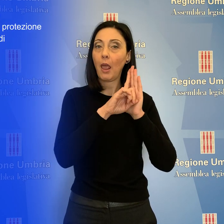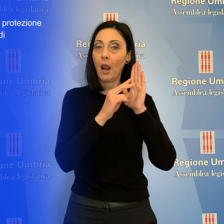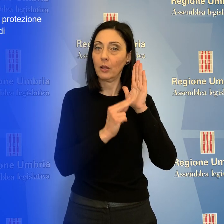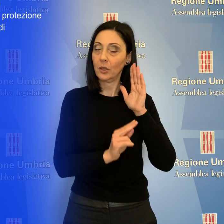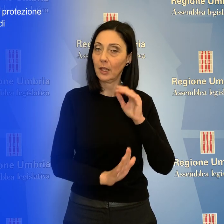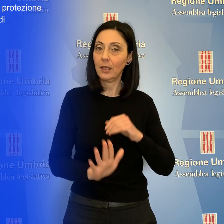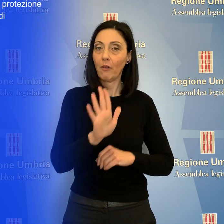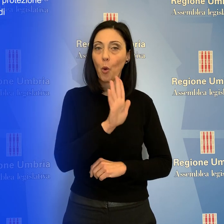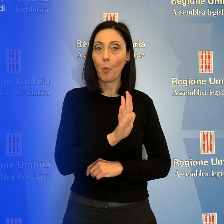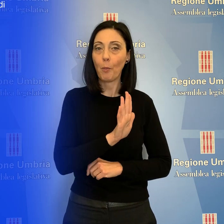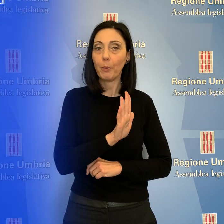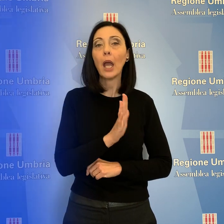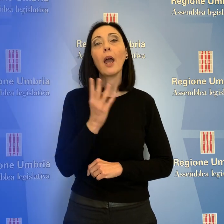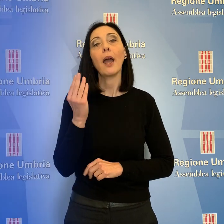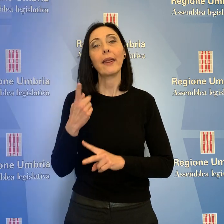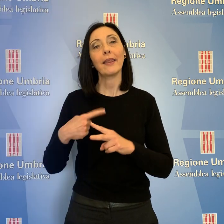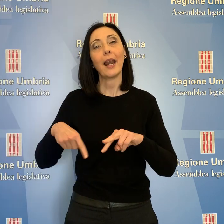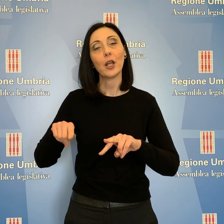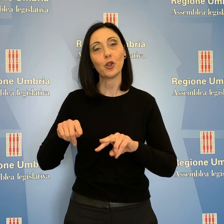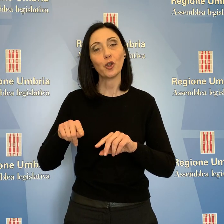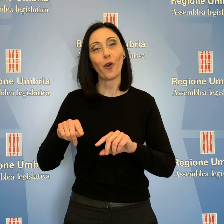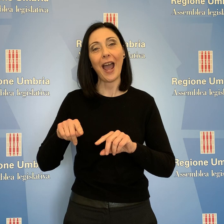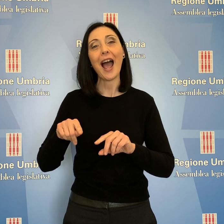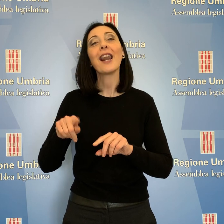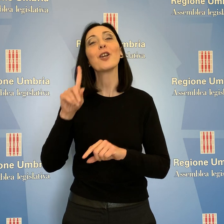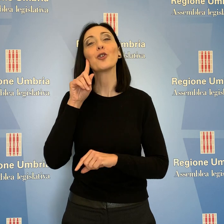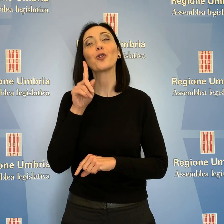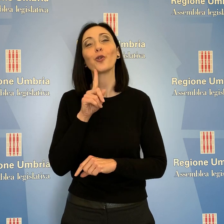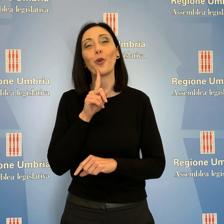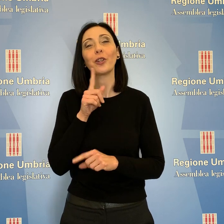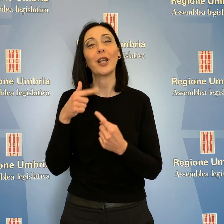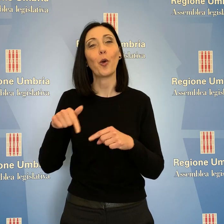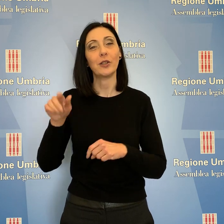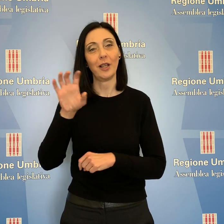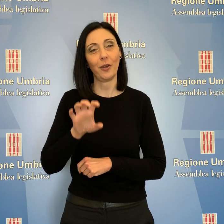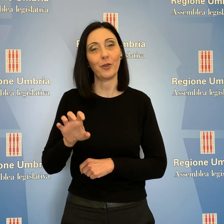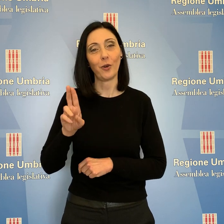'Assemblea legislativa dell'Umbria e l'ente nazionale Sordi, Consiglio regionale dell'Umbria.